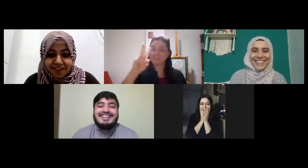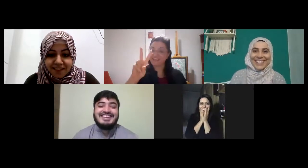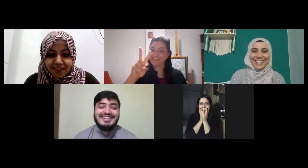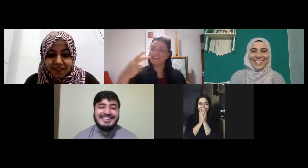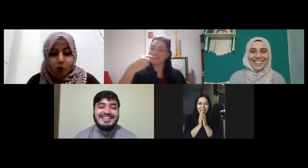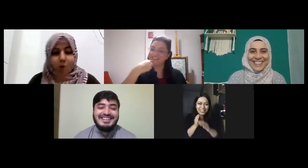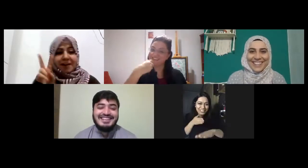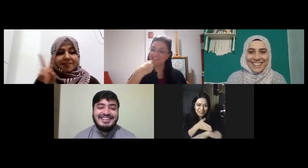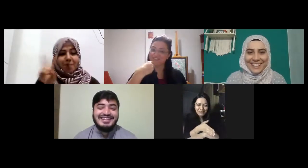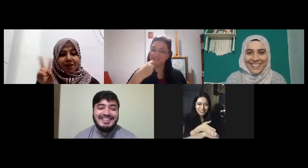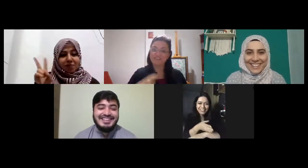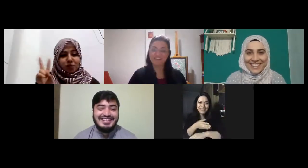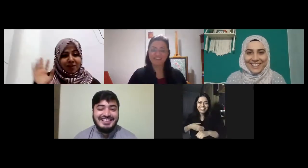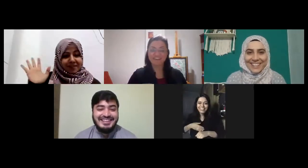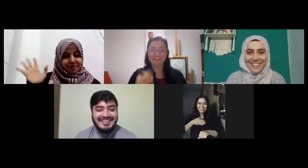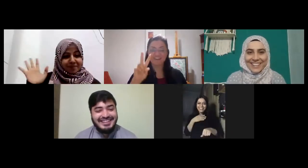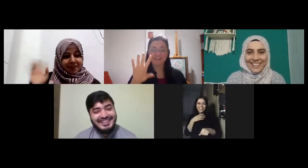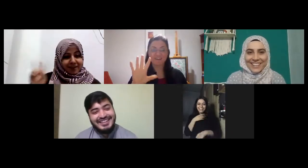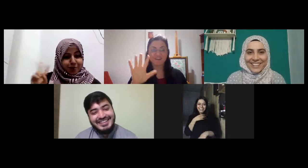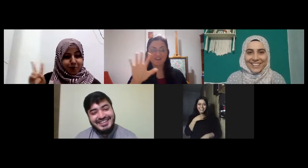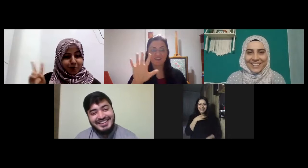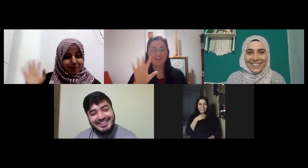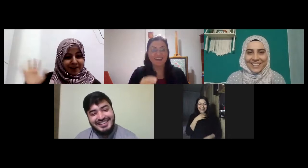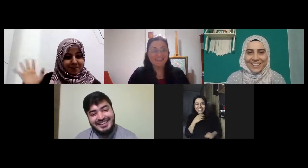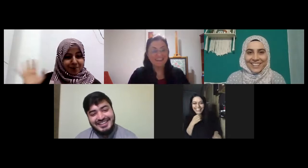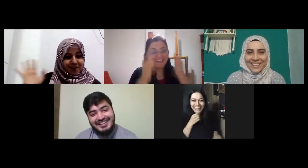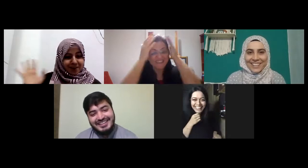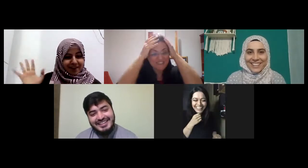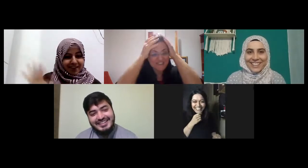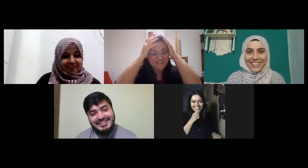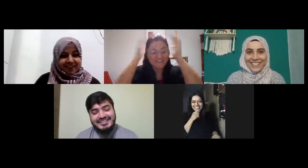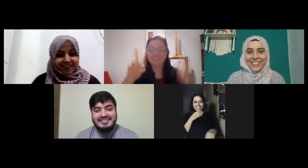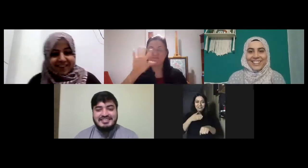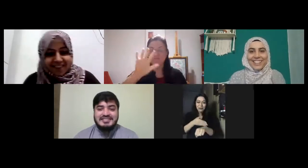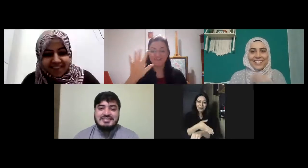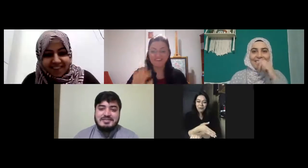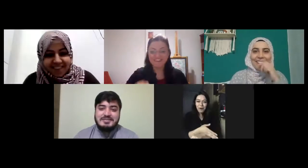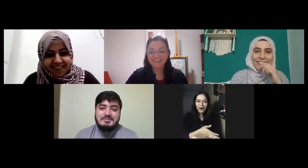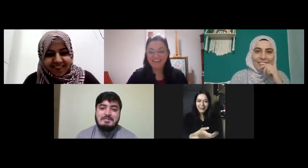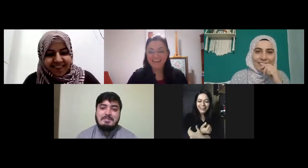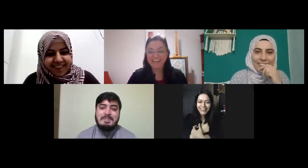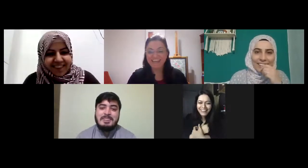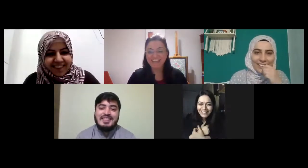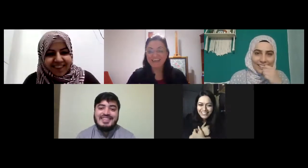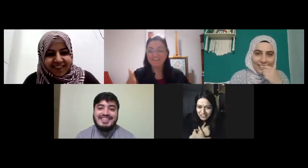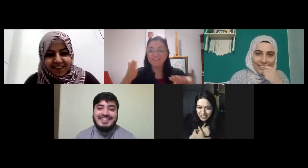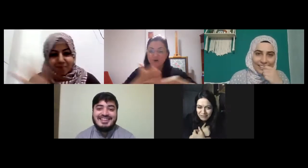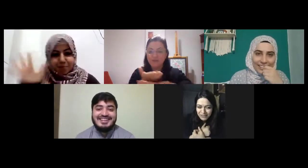gerçek böyle Füsun Hanım yanlış oldu o bence böyle yanlış oldu doğru mu elli gerçek mi doğru